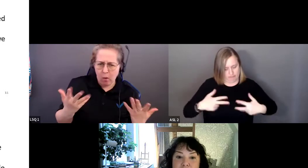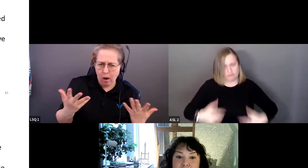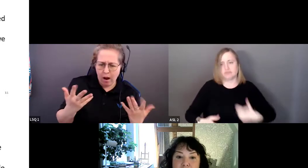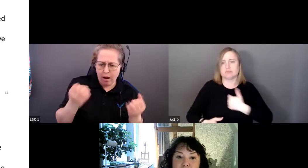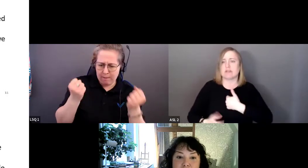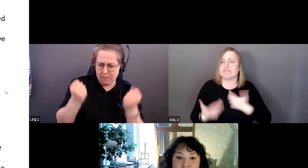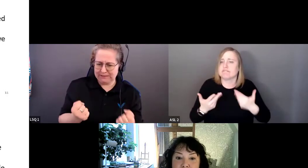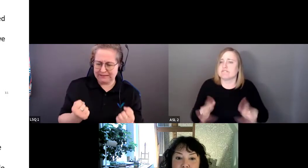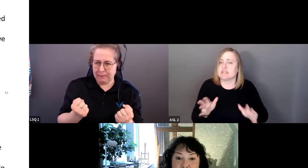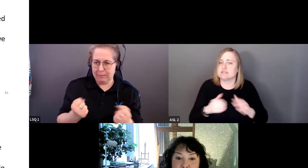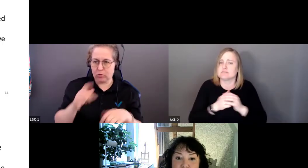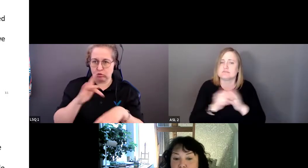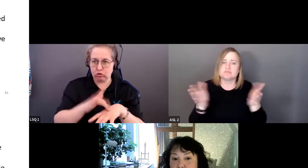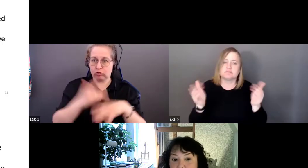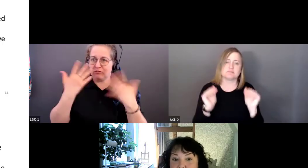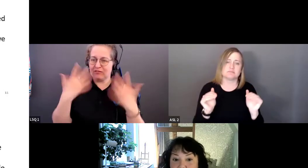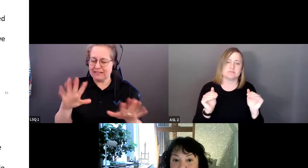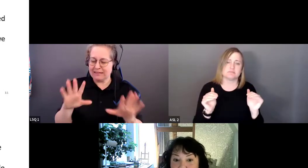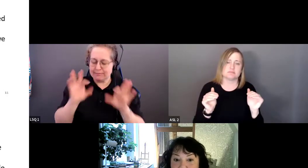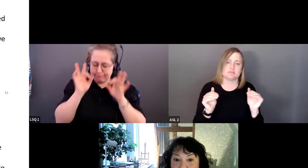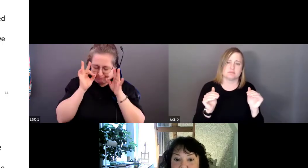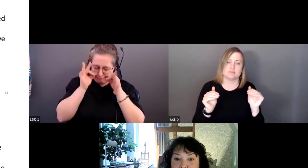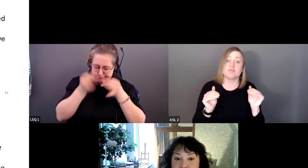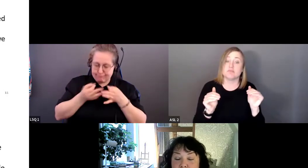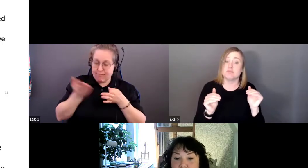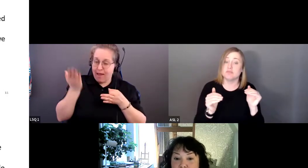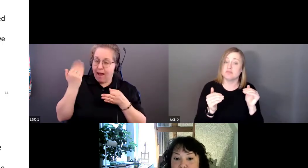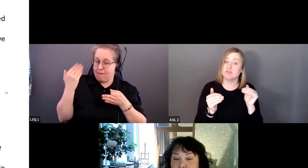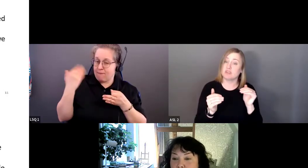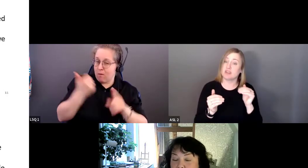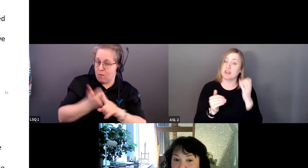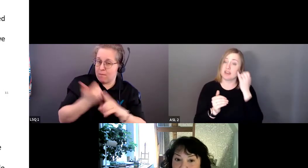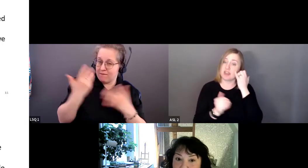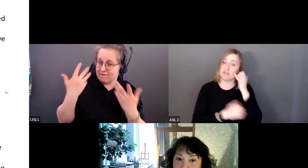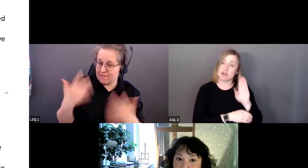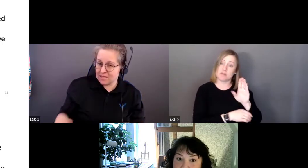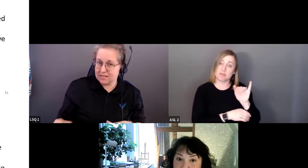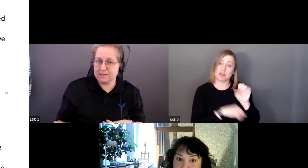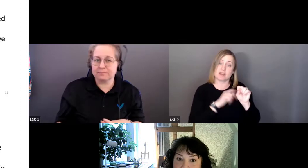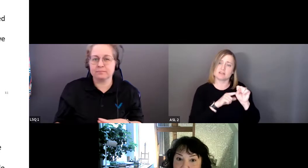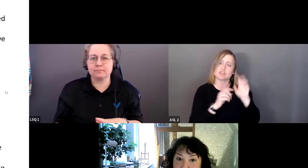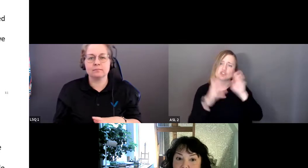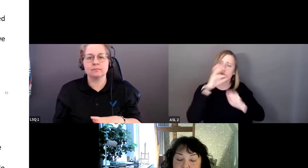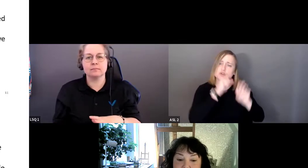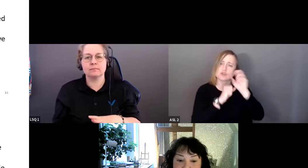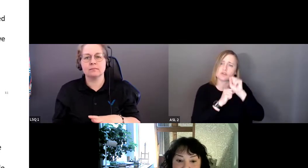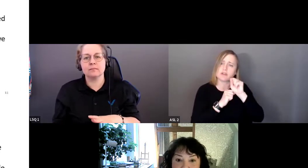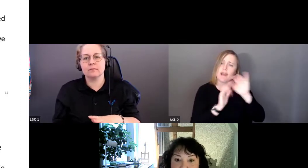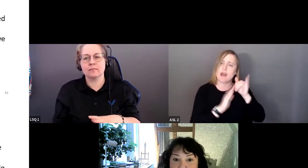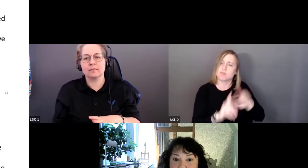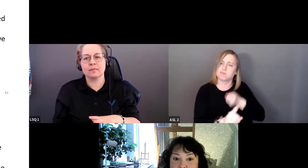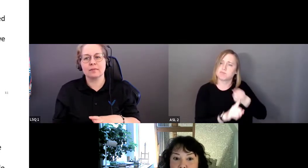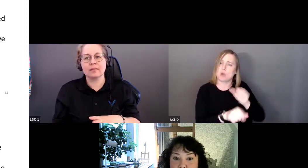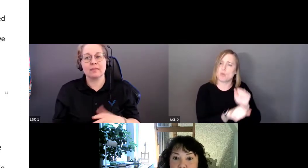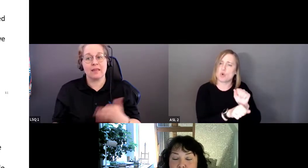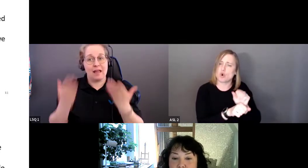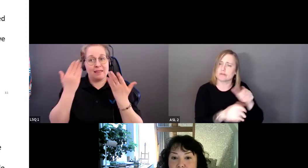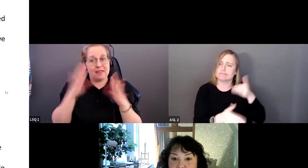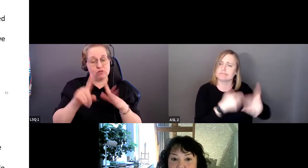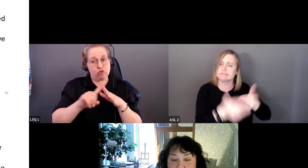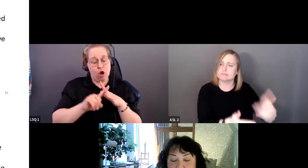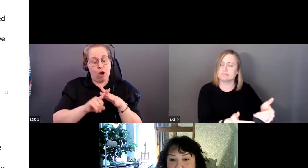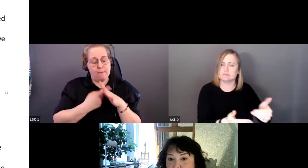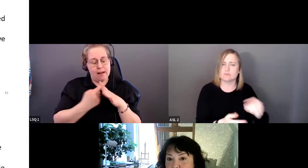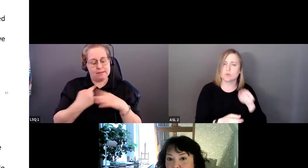-être que vous avez déjà fait de l'introspection, peut-être que vous avez même commencé à penser à l